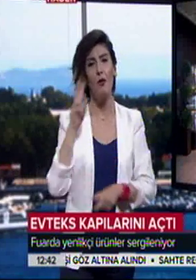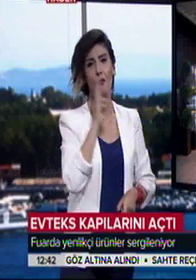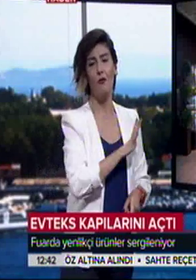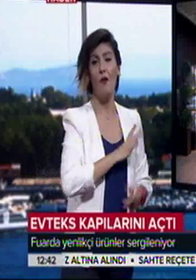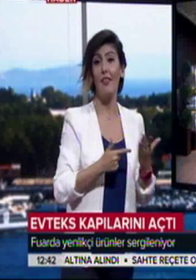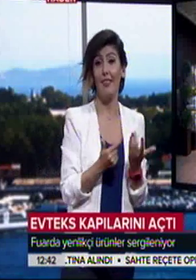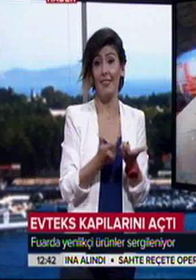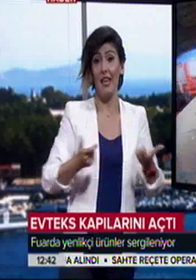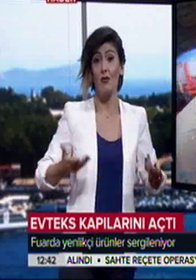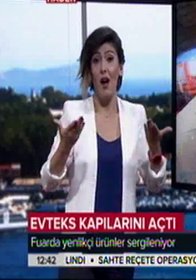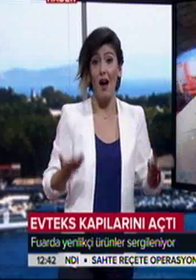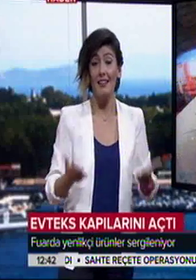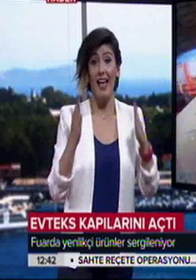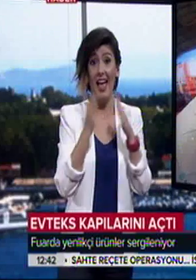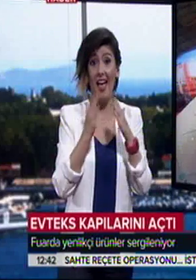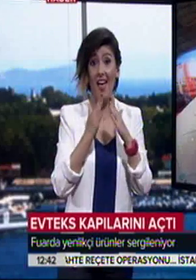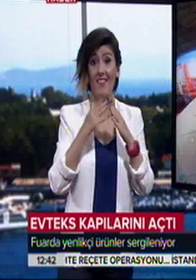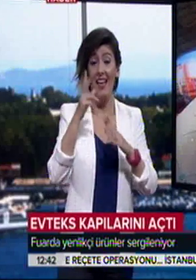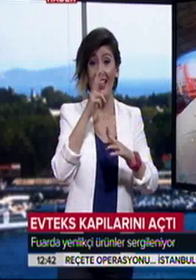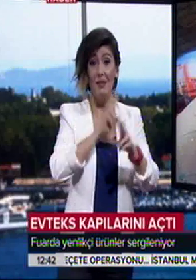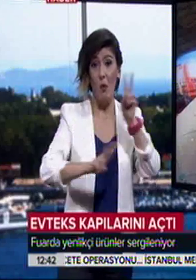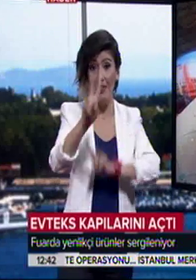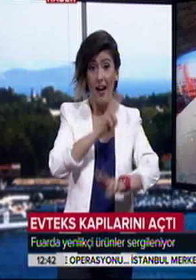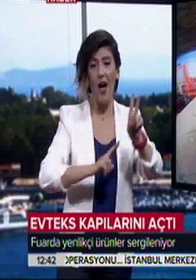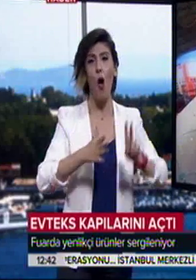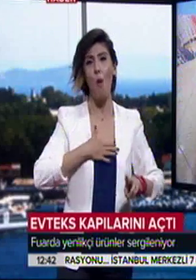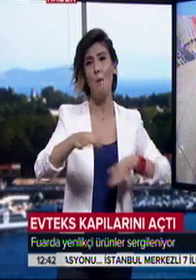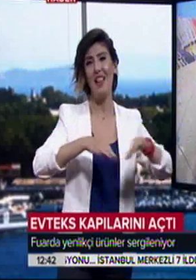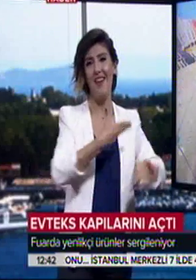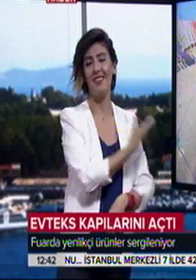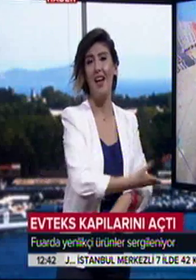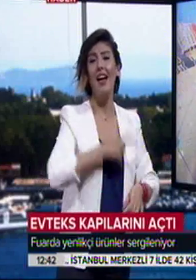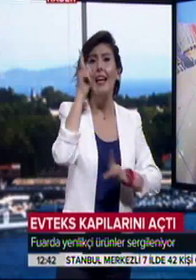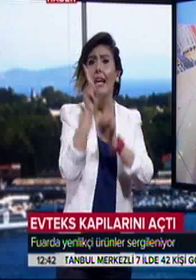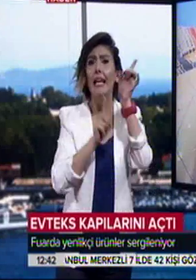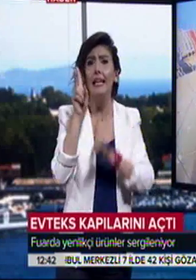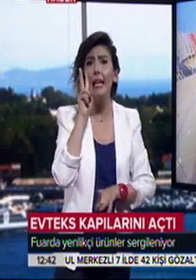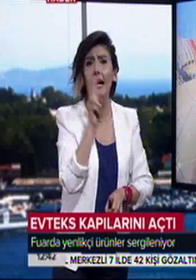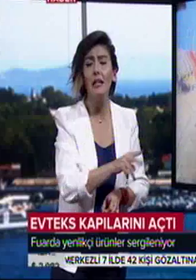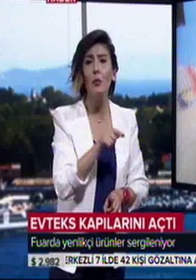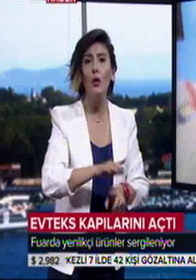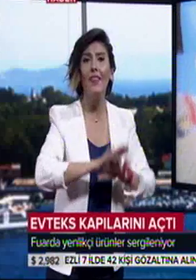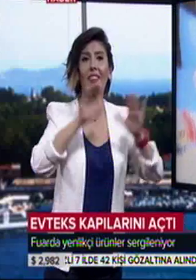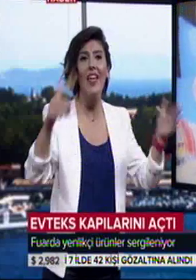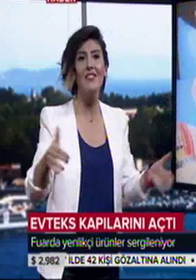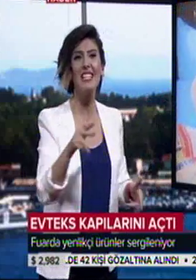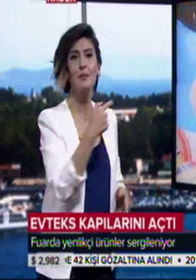Teknoloji artık ev tekstilinde de ön planda. İnternet uygulamalı bu nevresimde olduğu gibi. Kodları